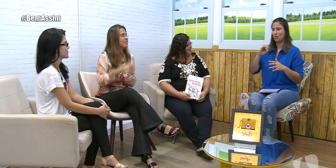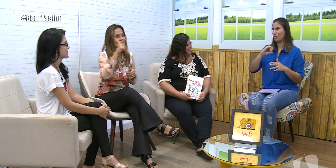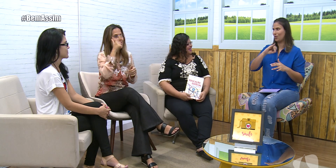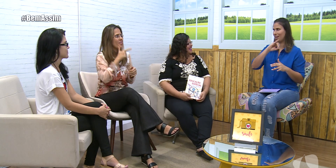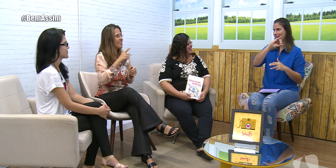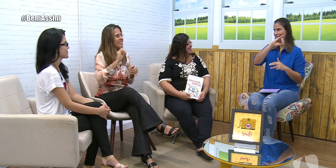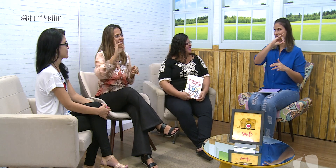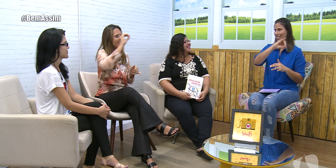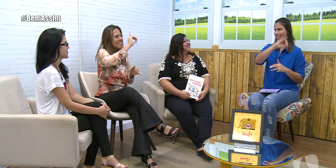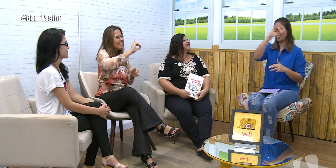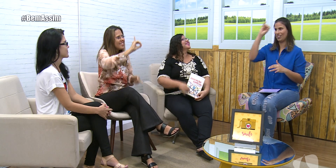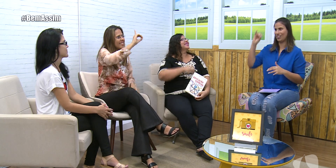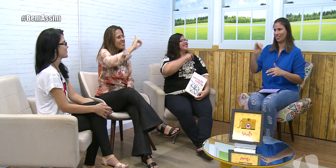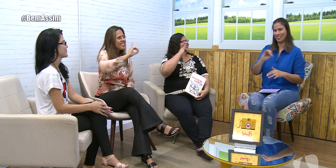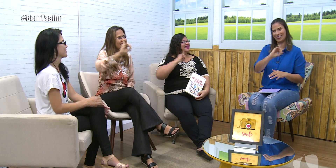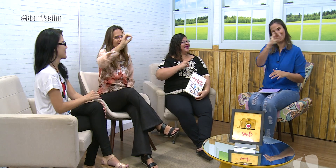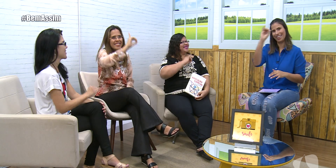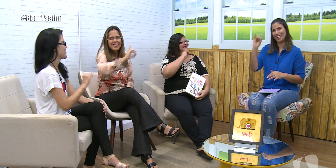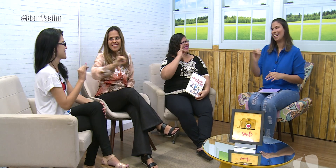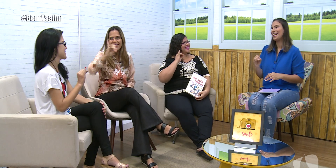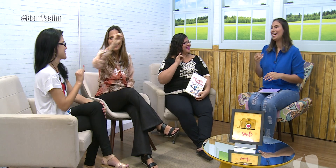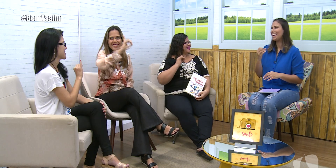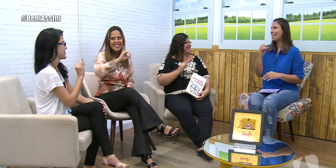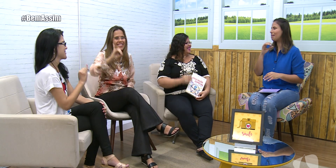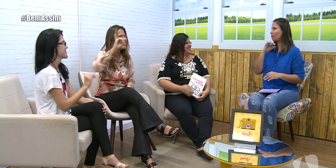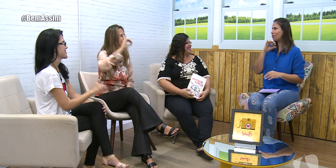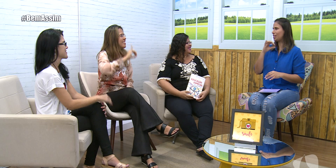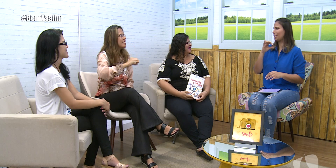Oi. Acertei. Oi. E bom dia.